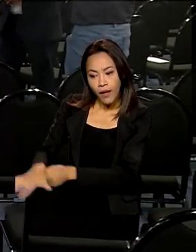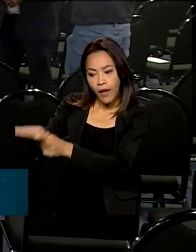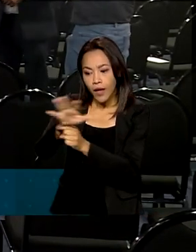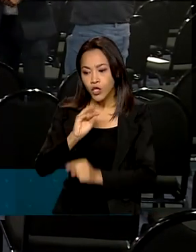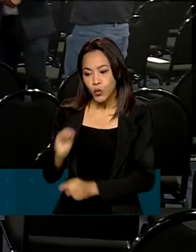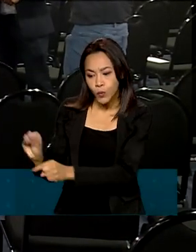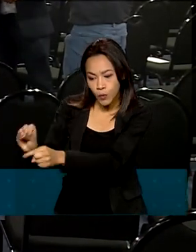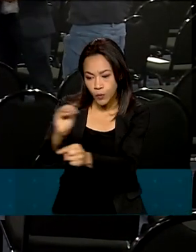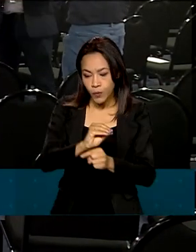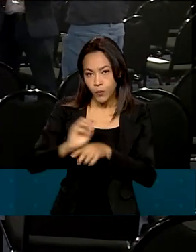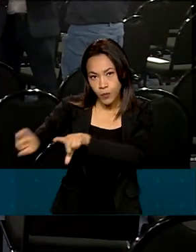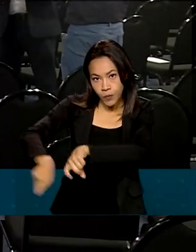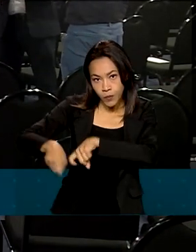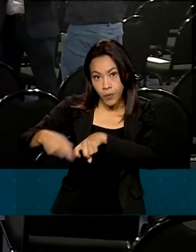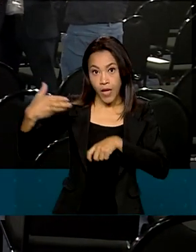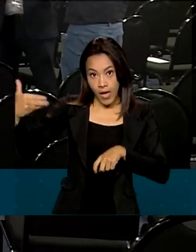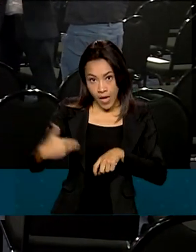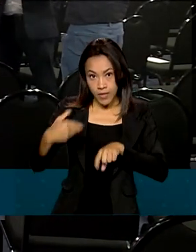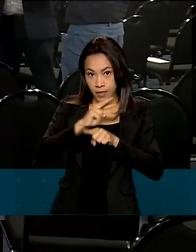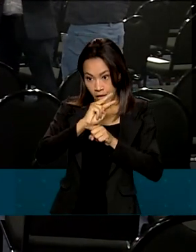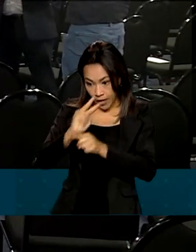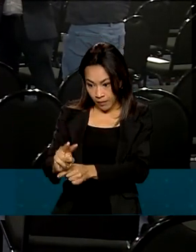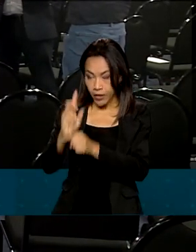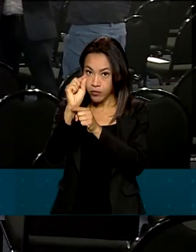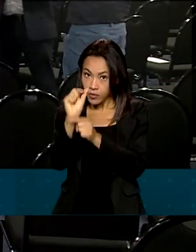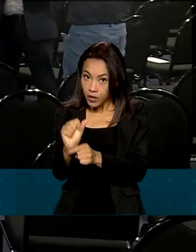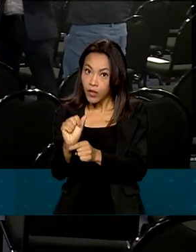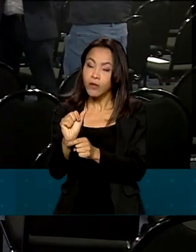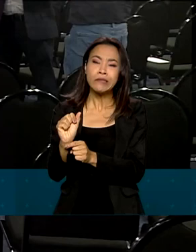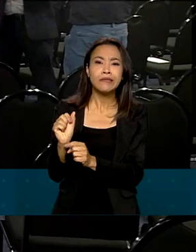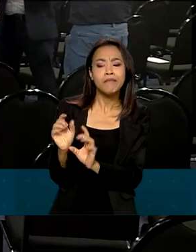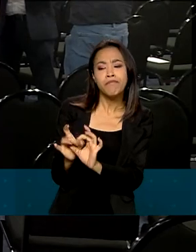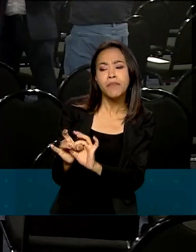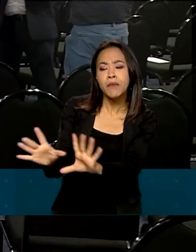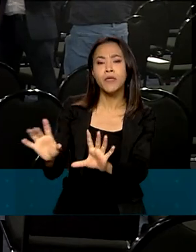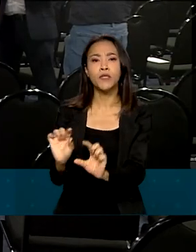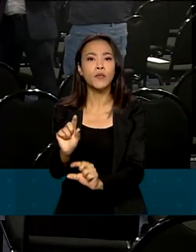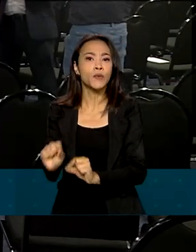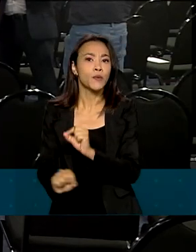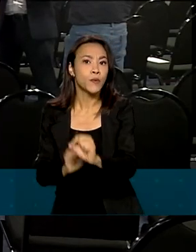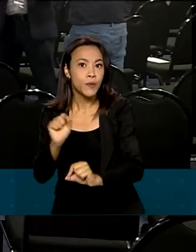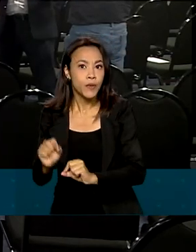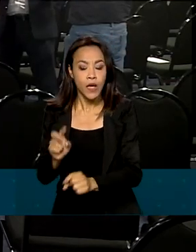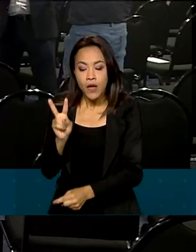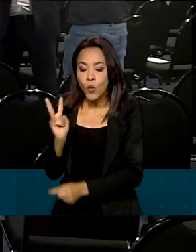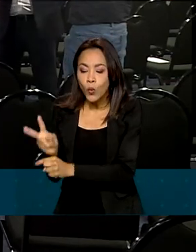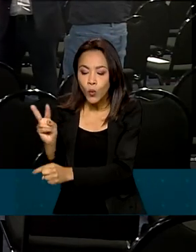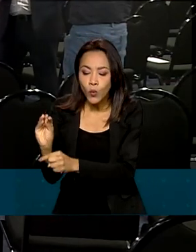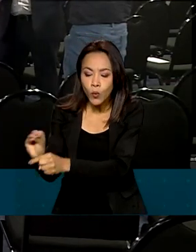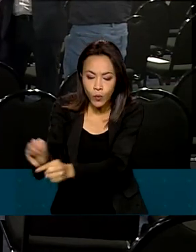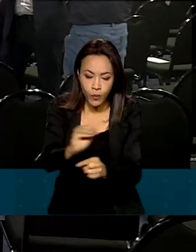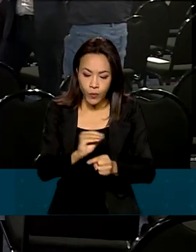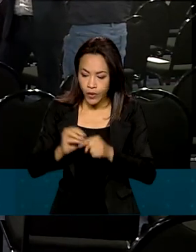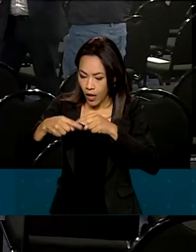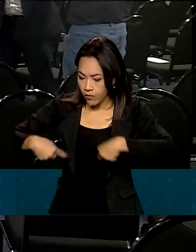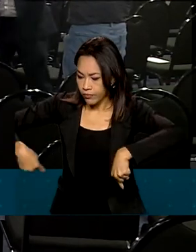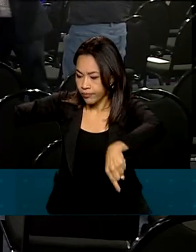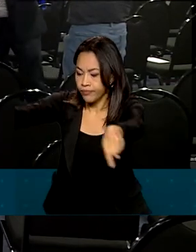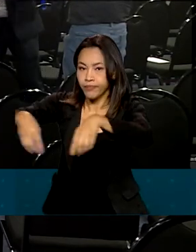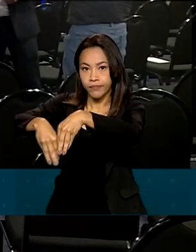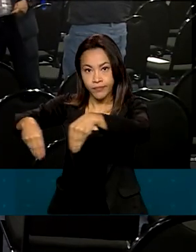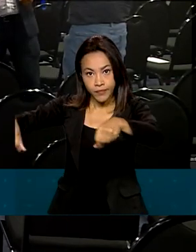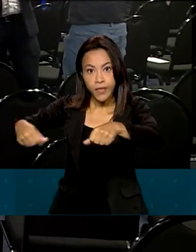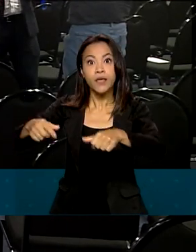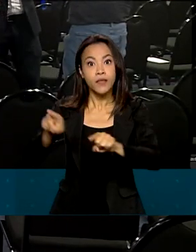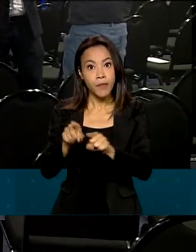Essa modalidade de crédito possibilita a monetização da área preservada e oferece recursos para